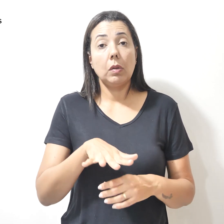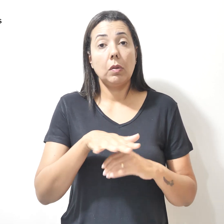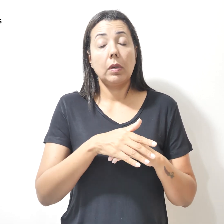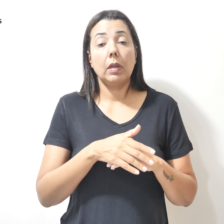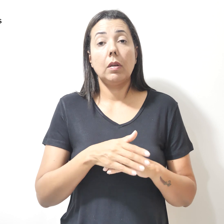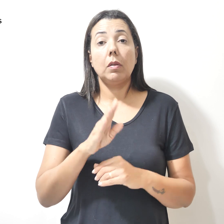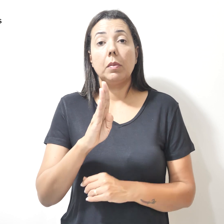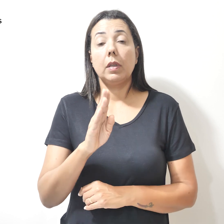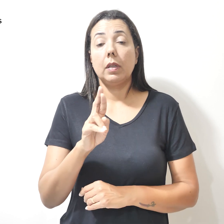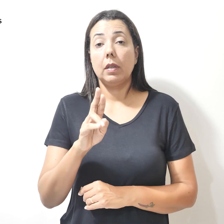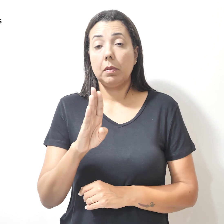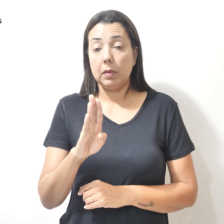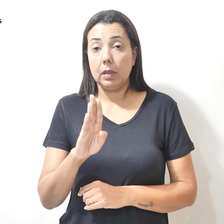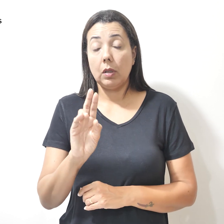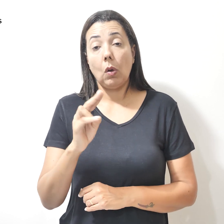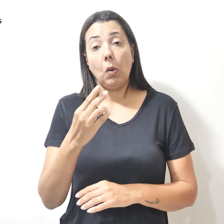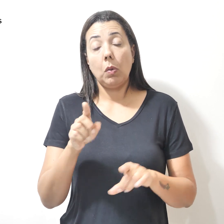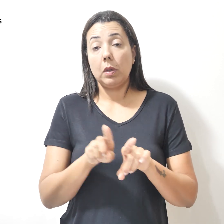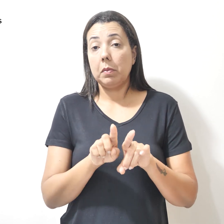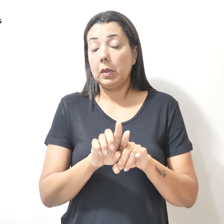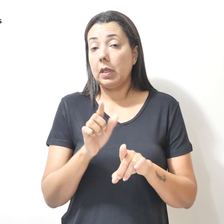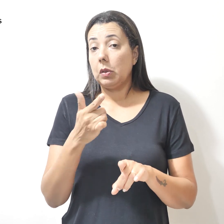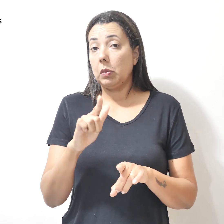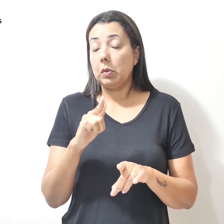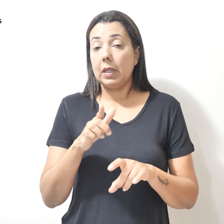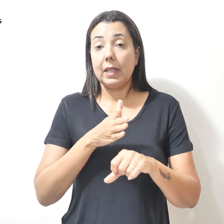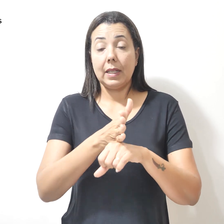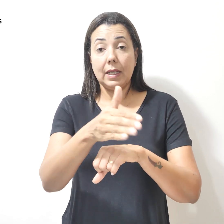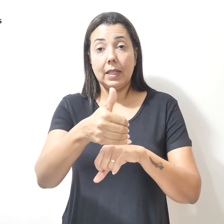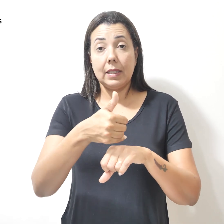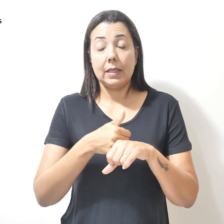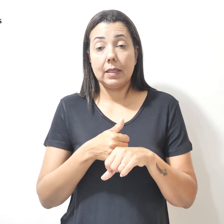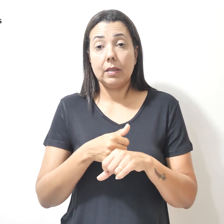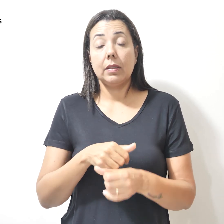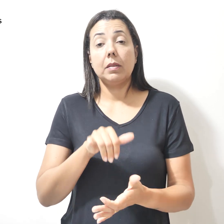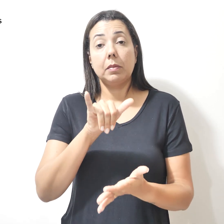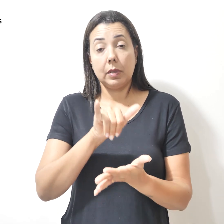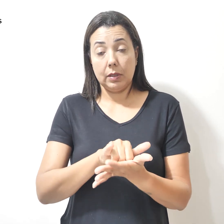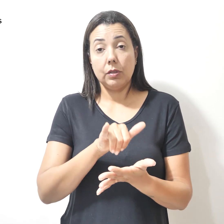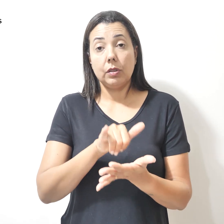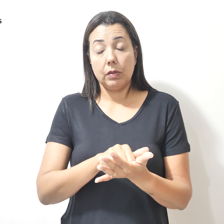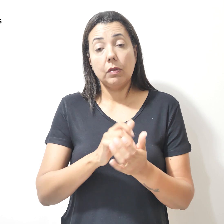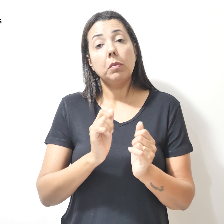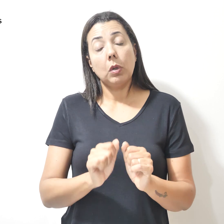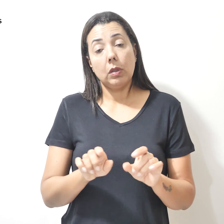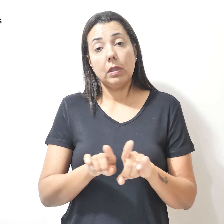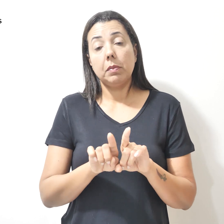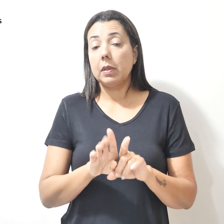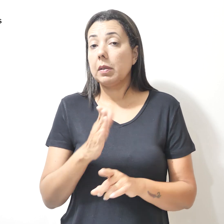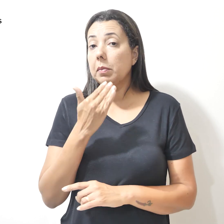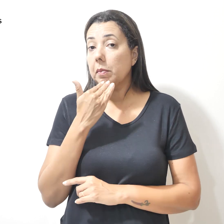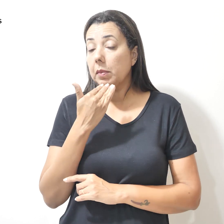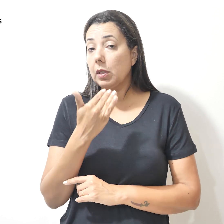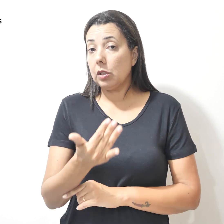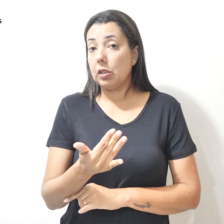BRB ou que não tenham acesso ao aplicativo, podem solicitar a visita